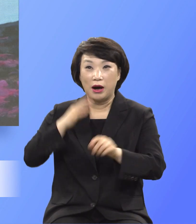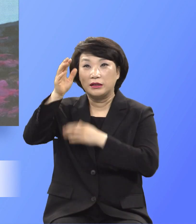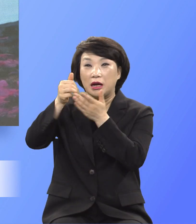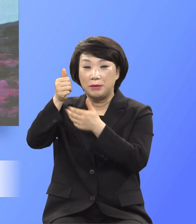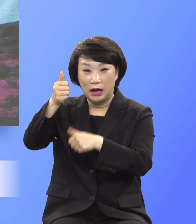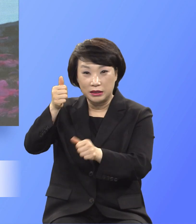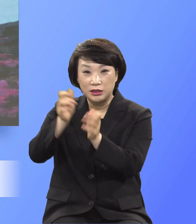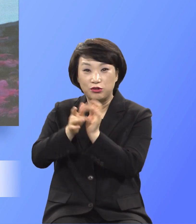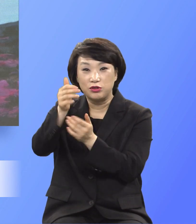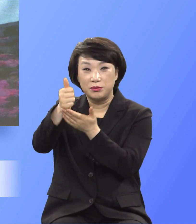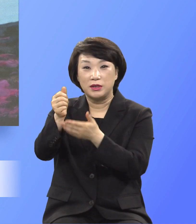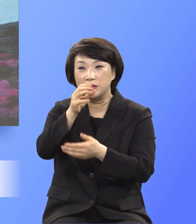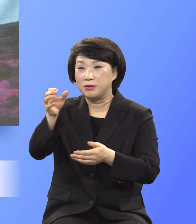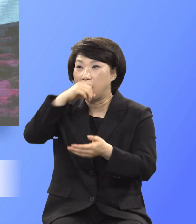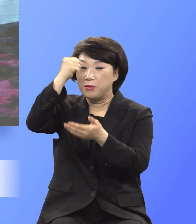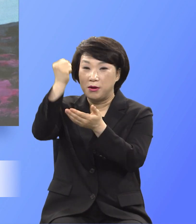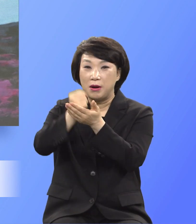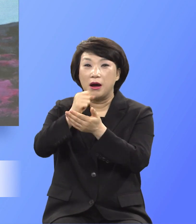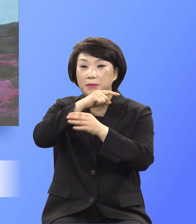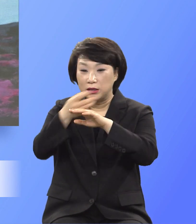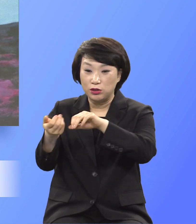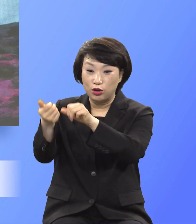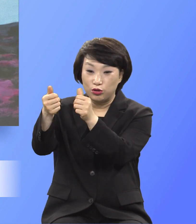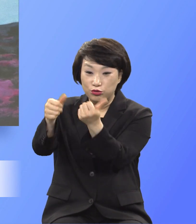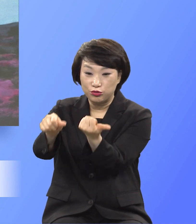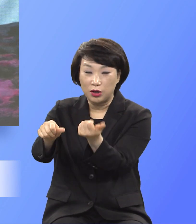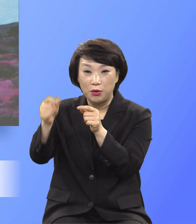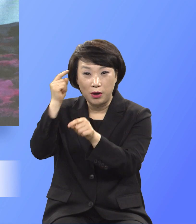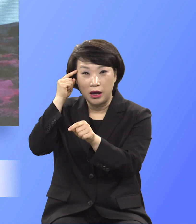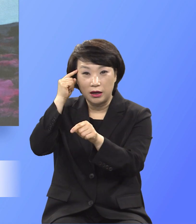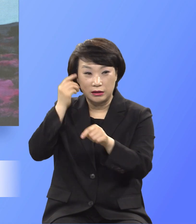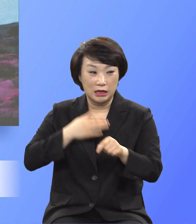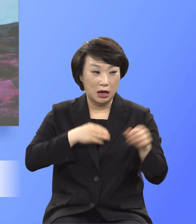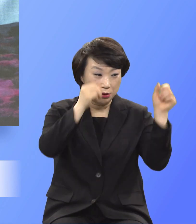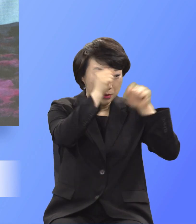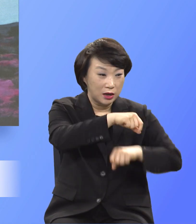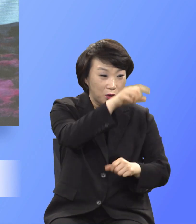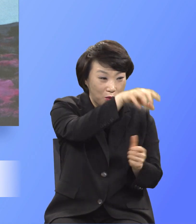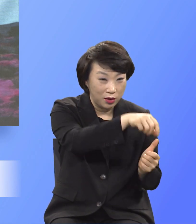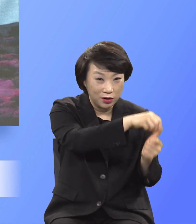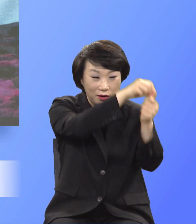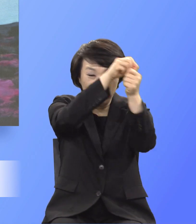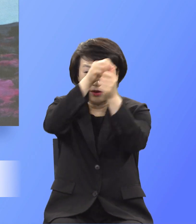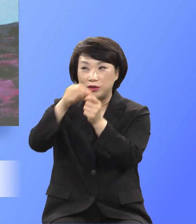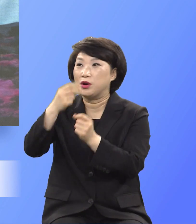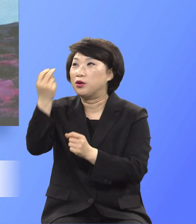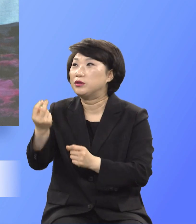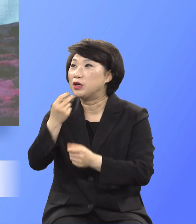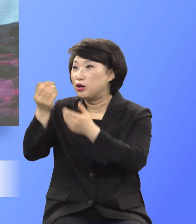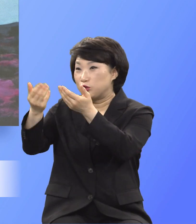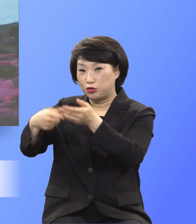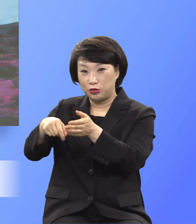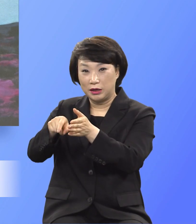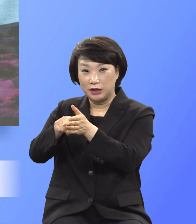십자가에 피 흘려 죽으신 것은 나를 멸망에서 영생을 얻게 하시려고 내가